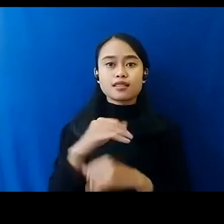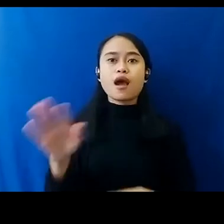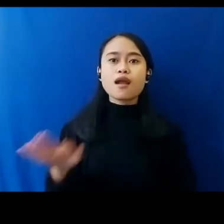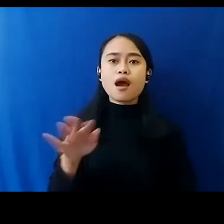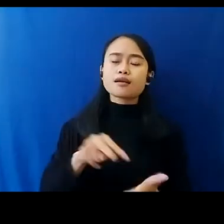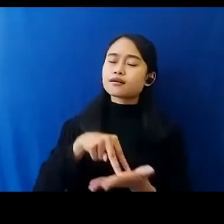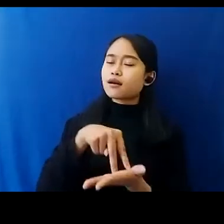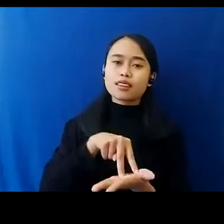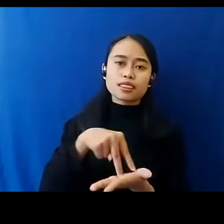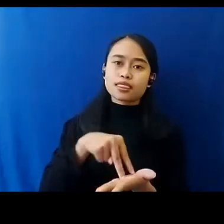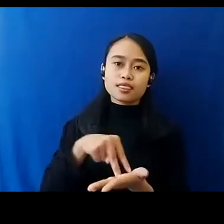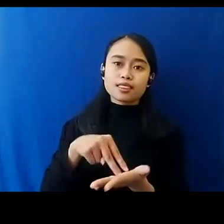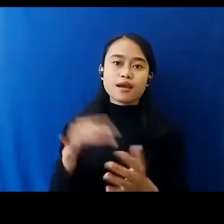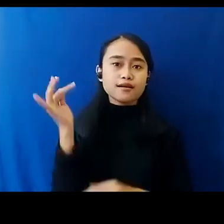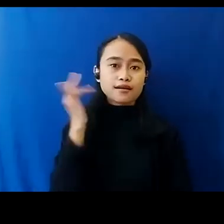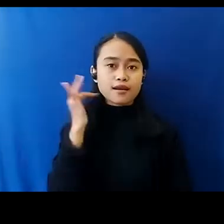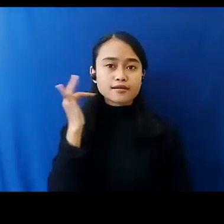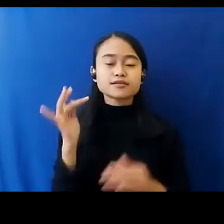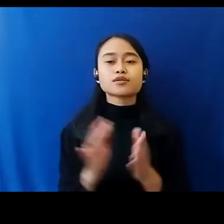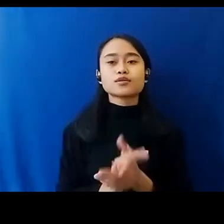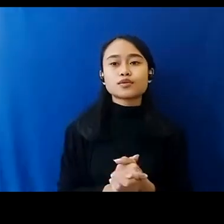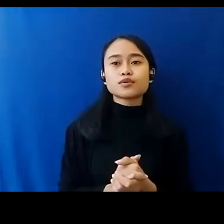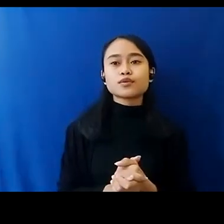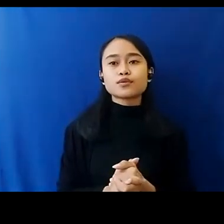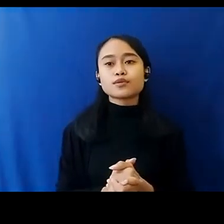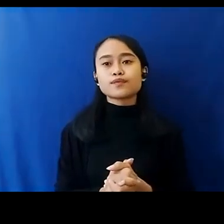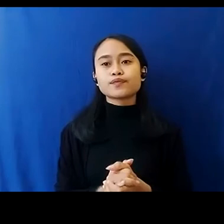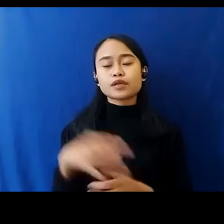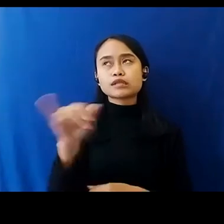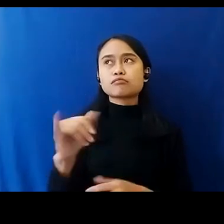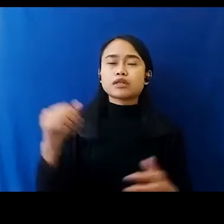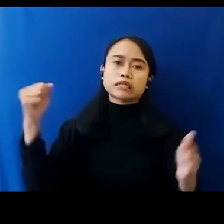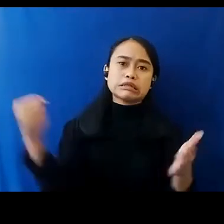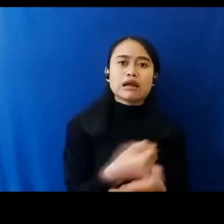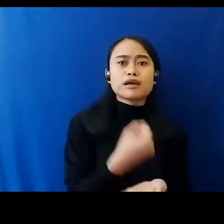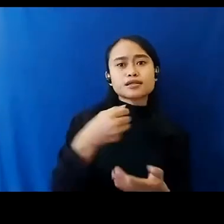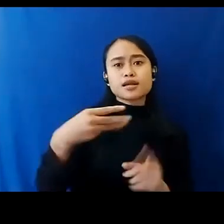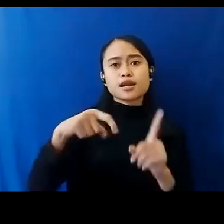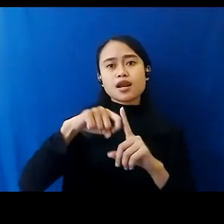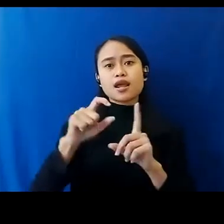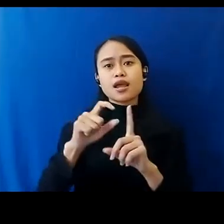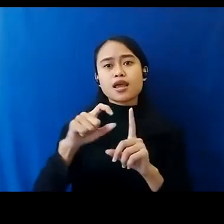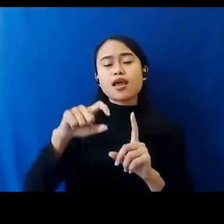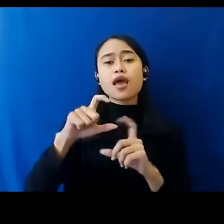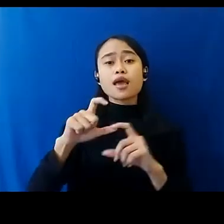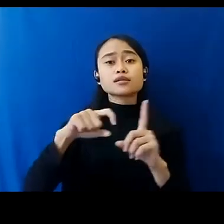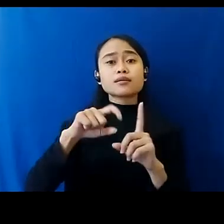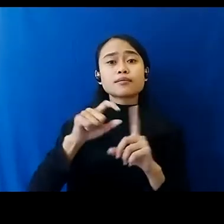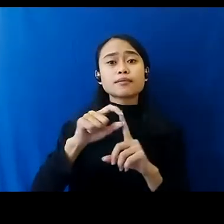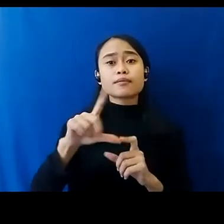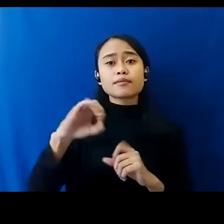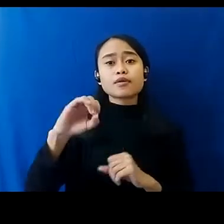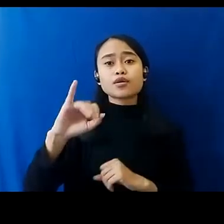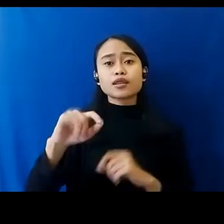Terhadap Resiko Dan Ancaman Terselubung Berupa Kekerasan Dan Eksploitasi Online Baik Anak Laki-laki